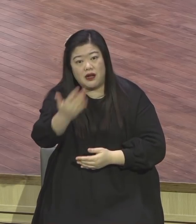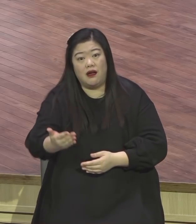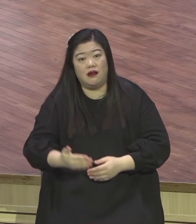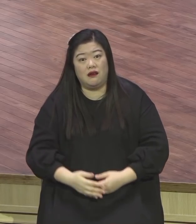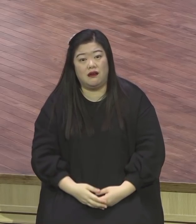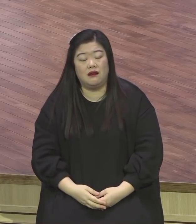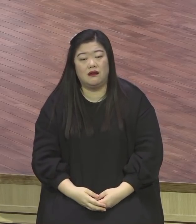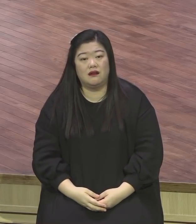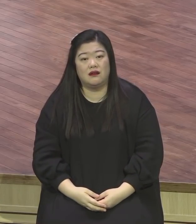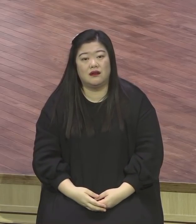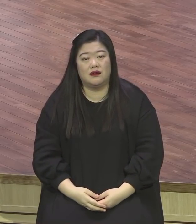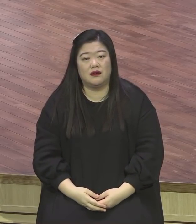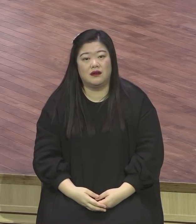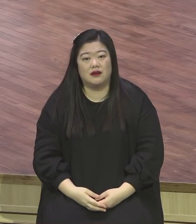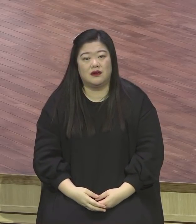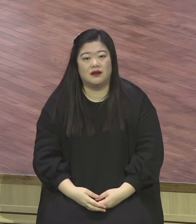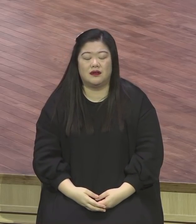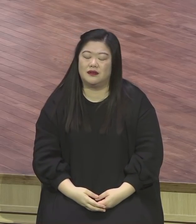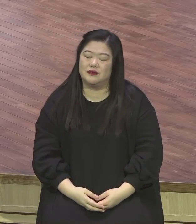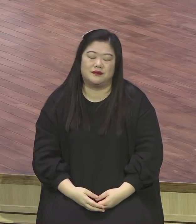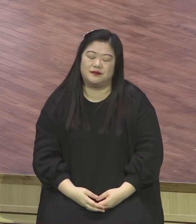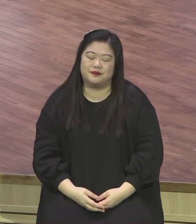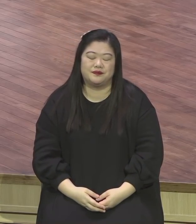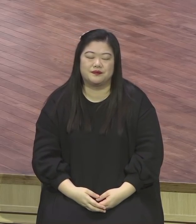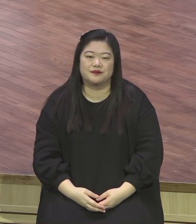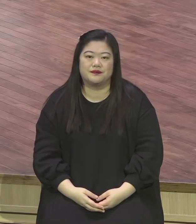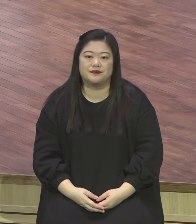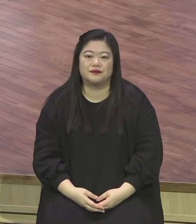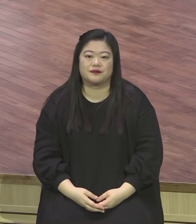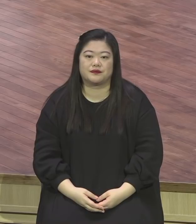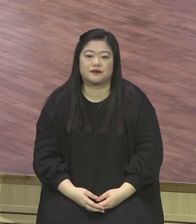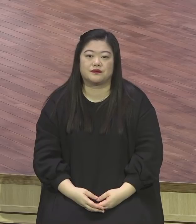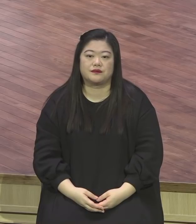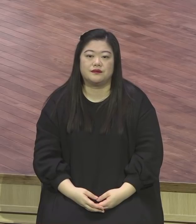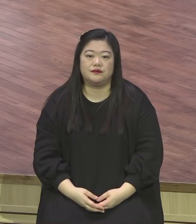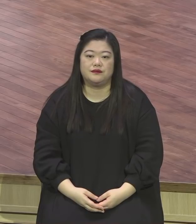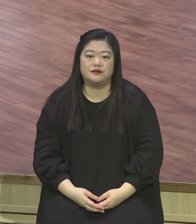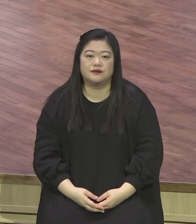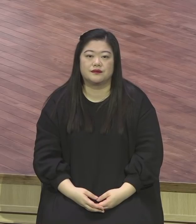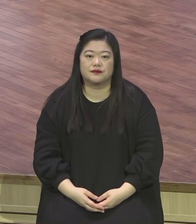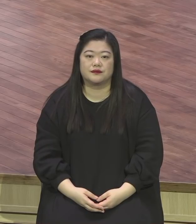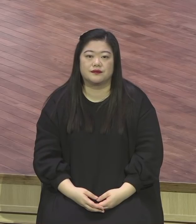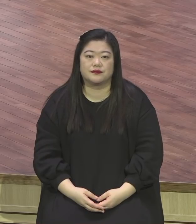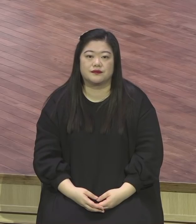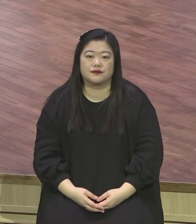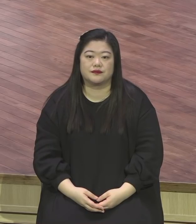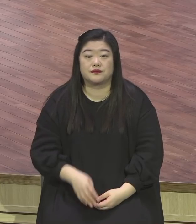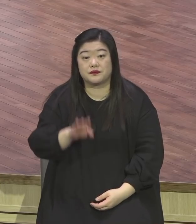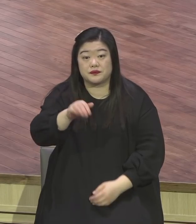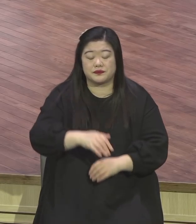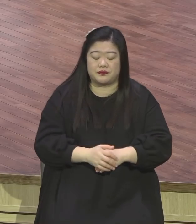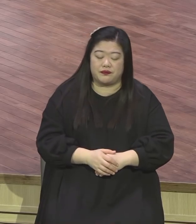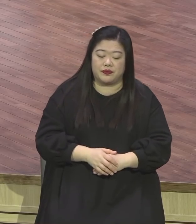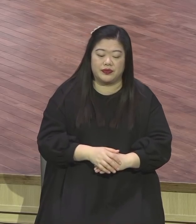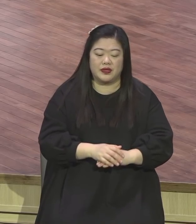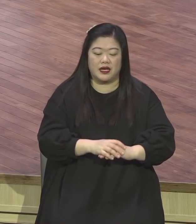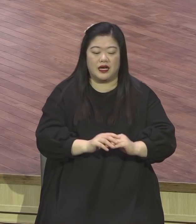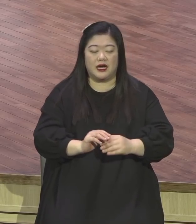여러분 연합활동 한번 가보시라고 기가 막힙니다. 이야 사단이 꽤 춤을 추고 있구나